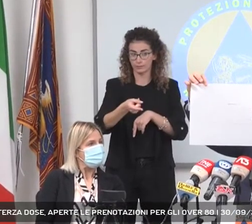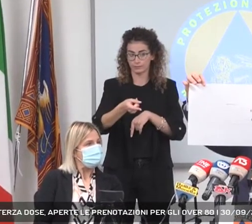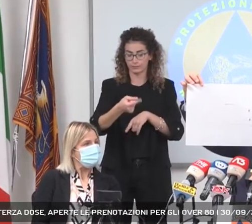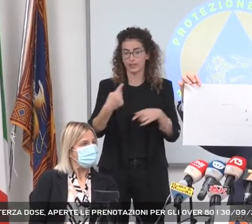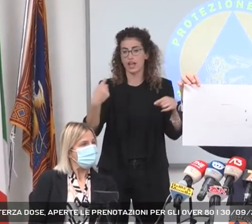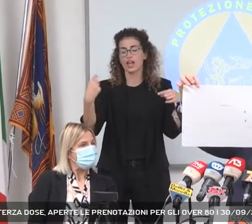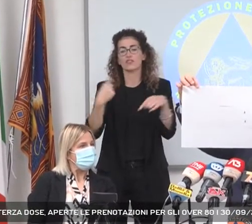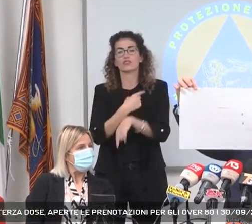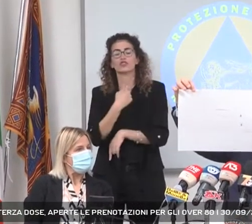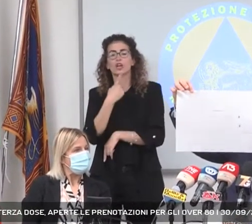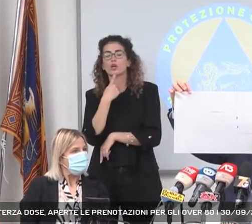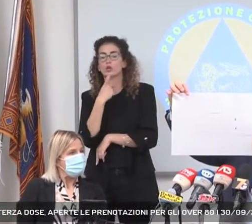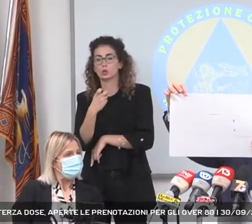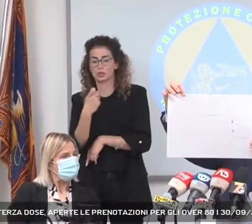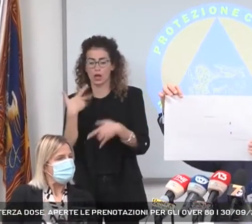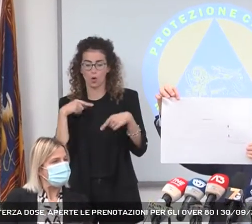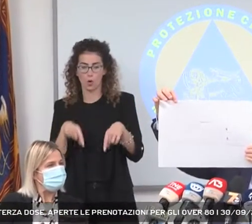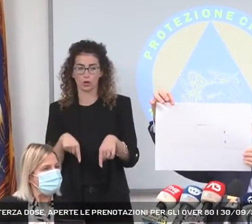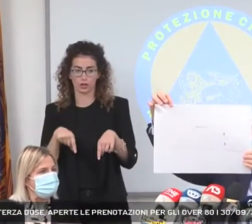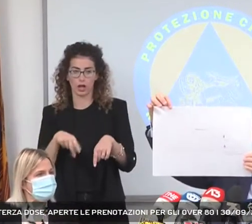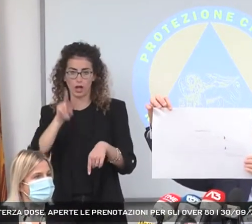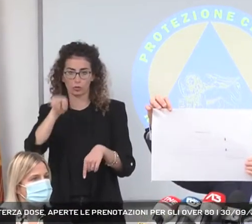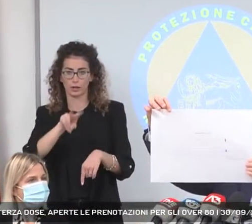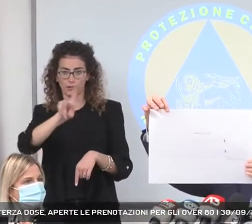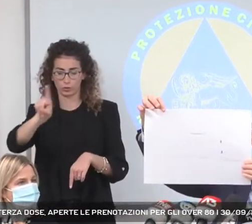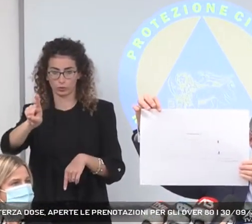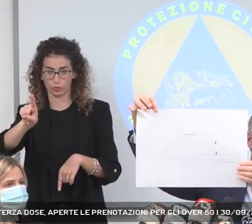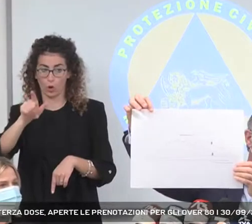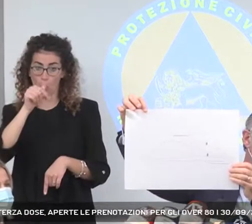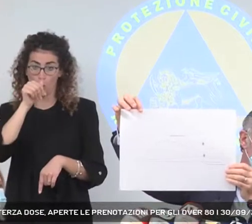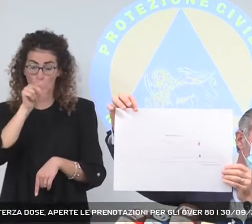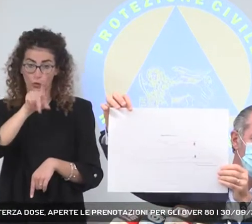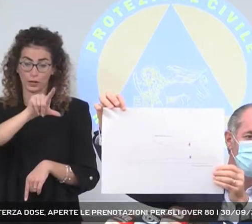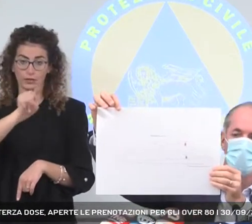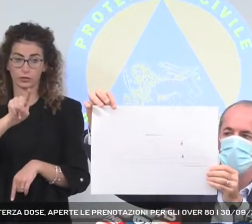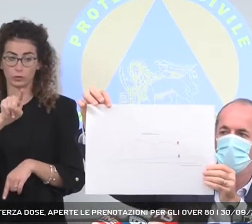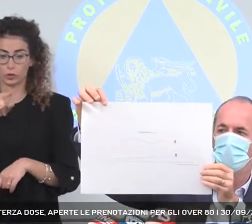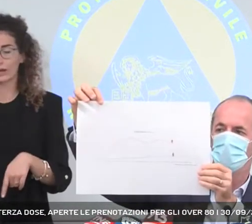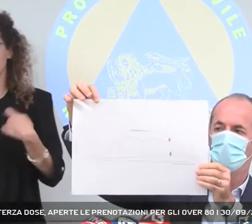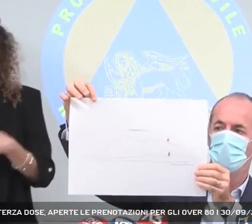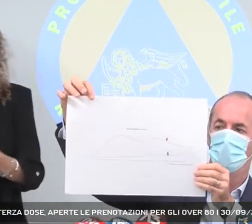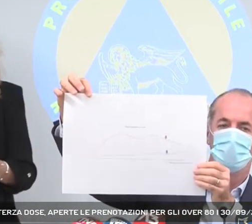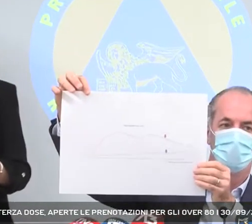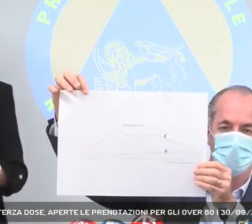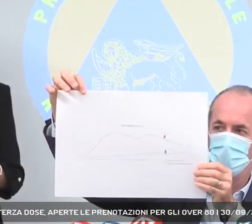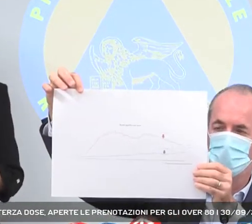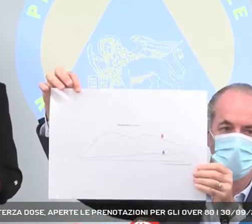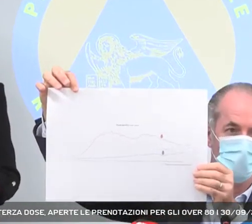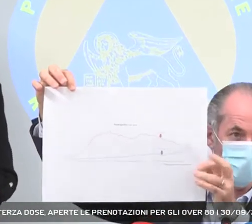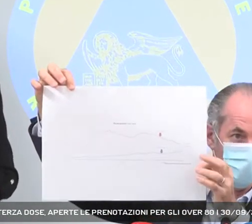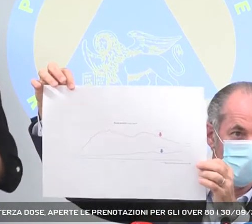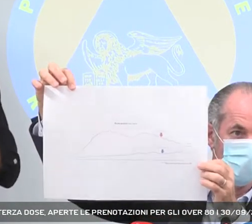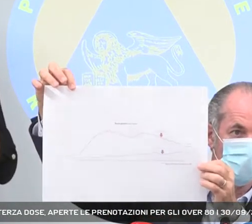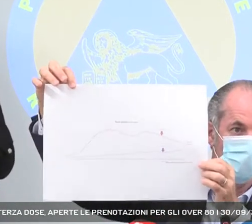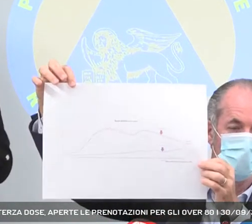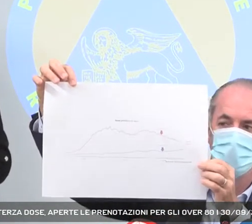La linea rossa è quella attuale, cioè 2021, luglio 2021, settembre 2021, dall'apertura